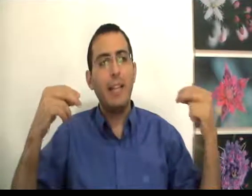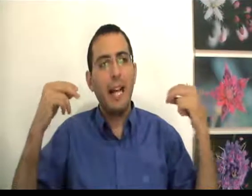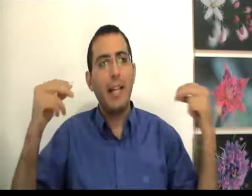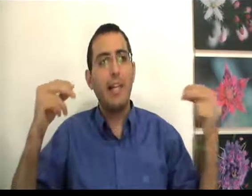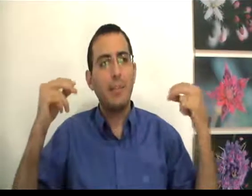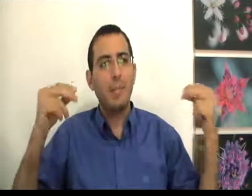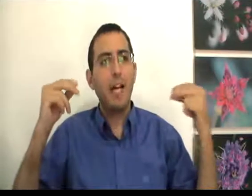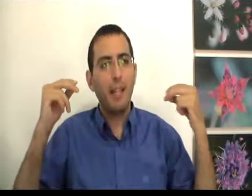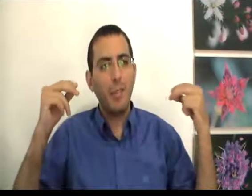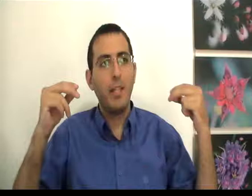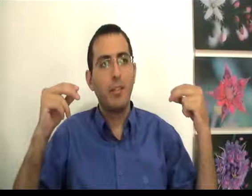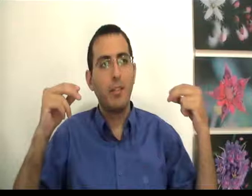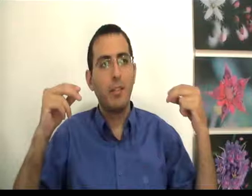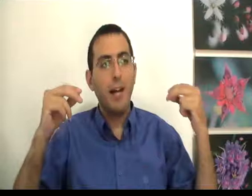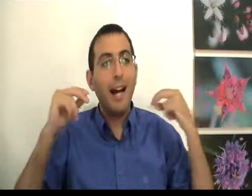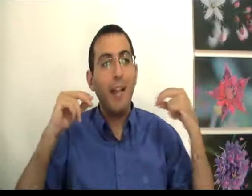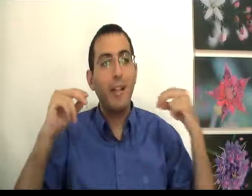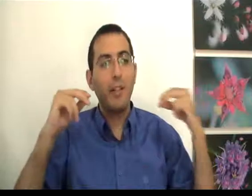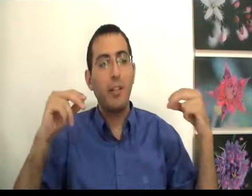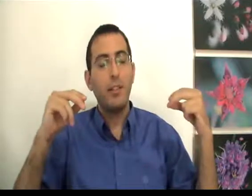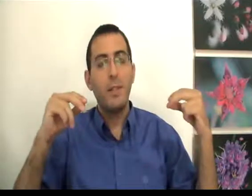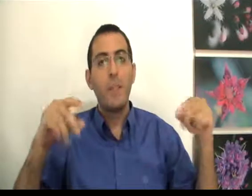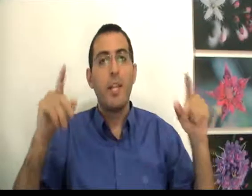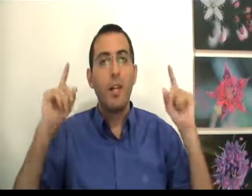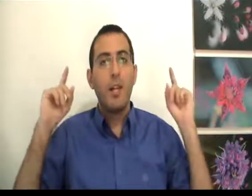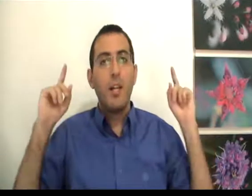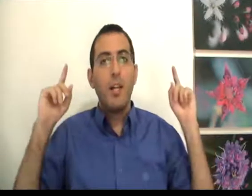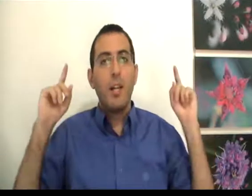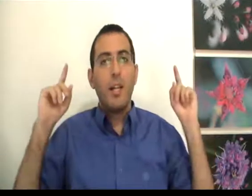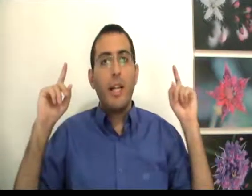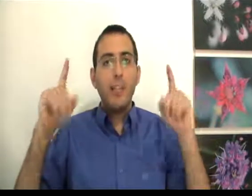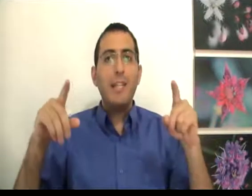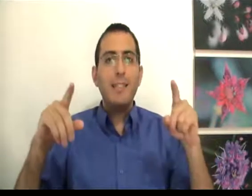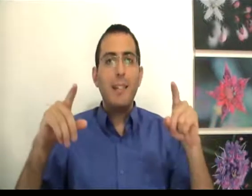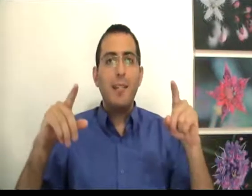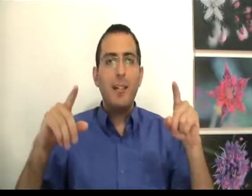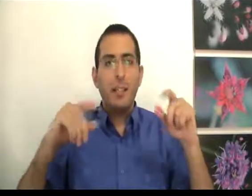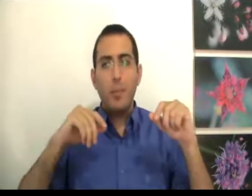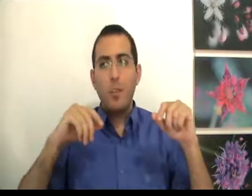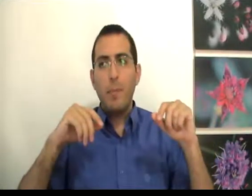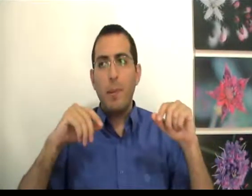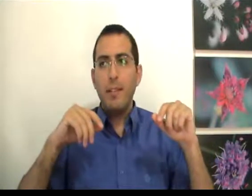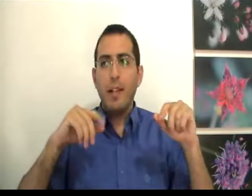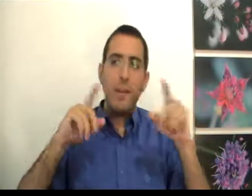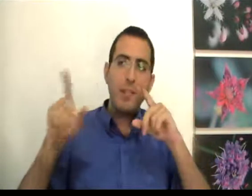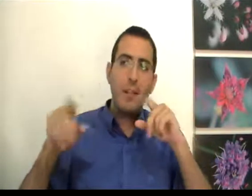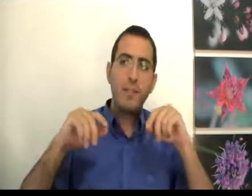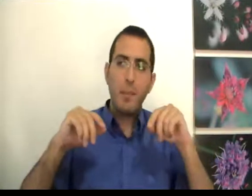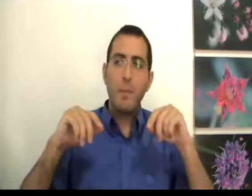להגיד לעצמך את האמת אל תפחד כאשר אני אעשה את הדבר הזה אני אהיה מאושר באמת? האם הדבר הזה אני באמת